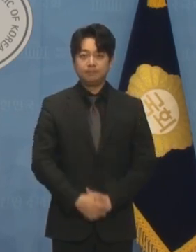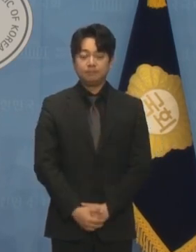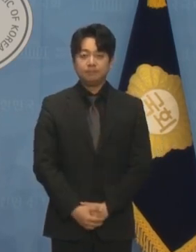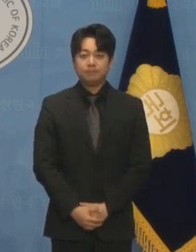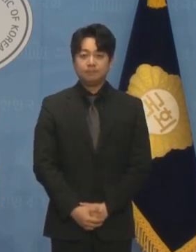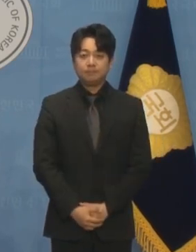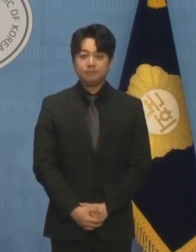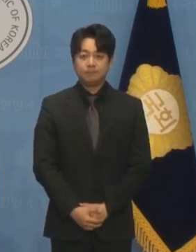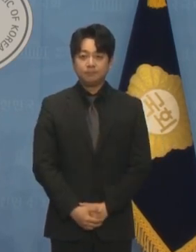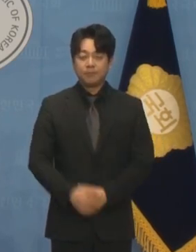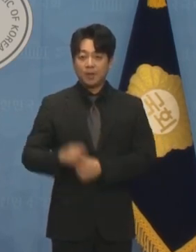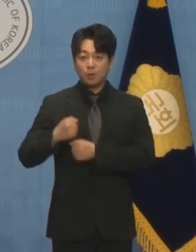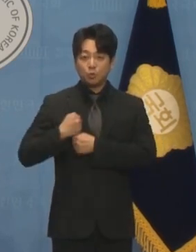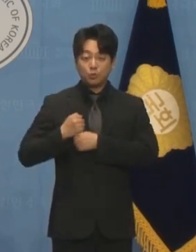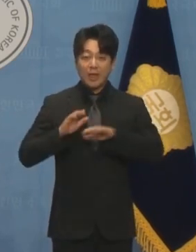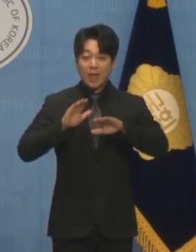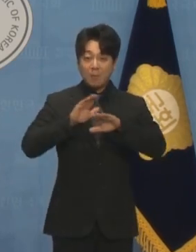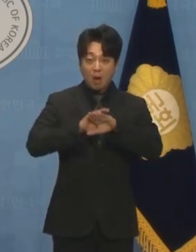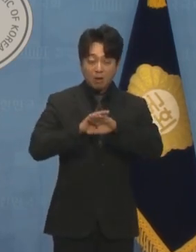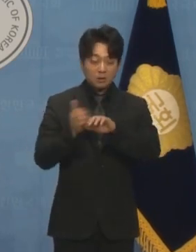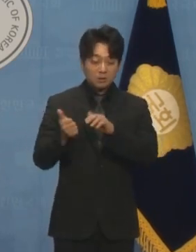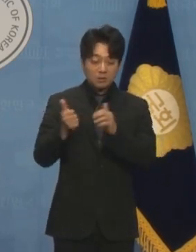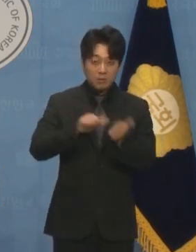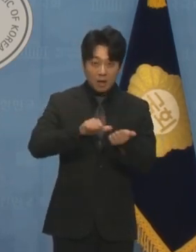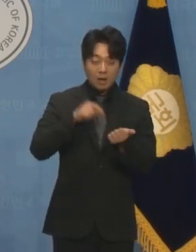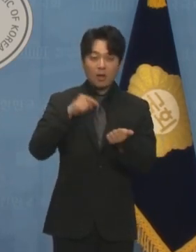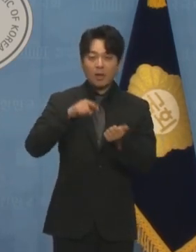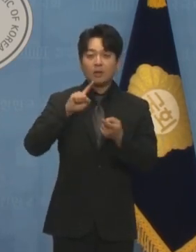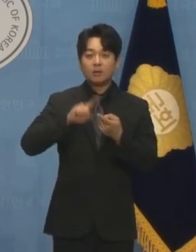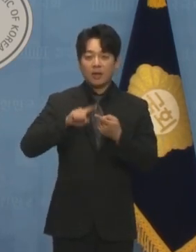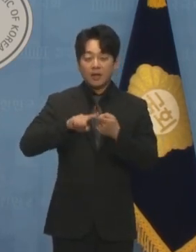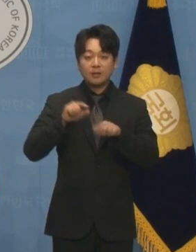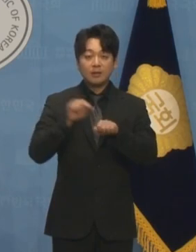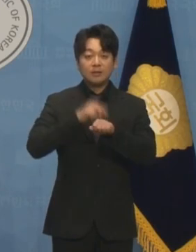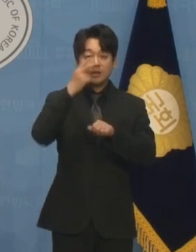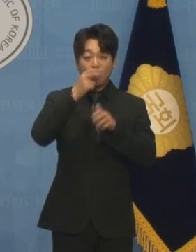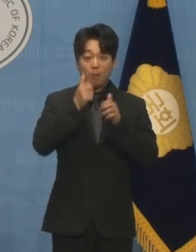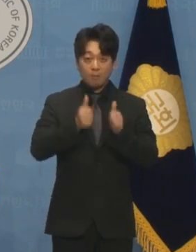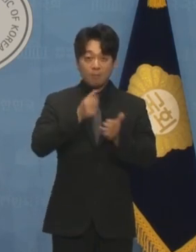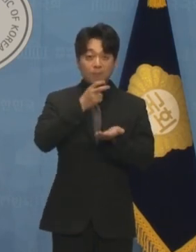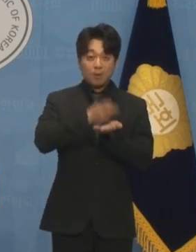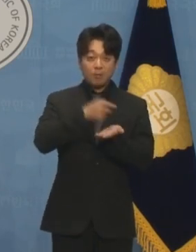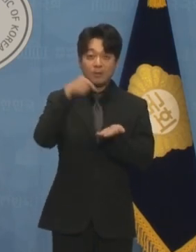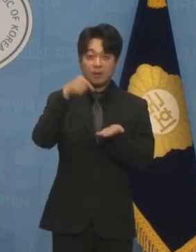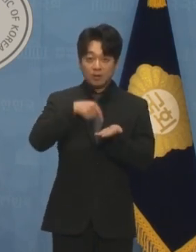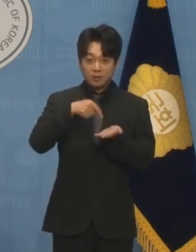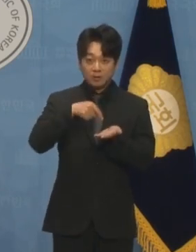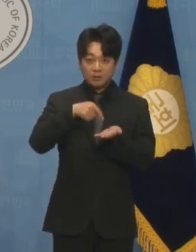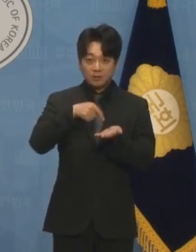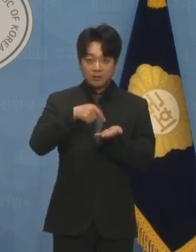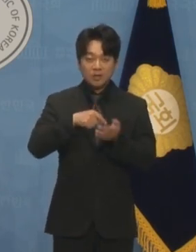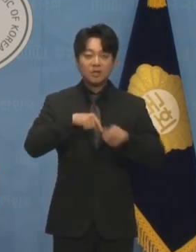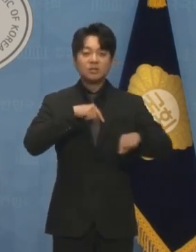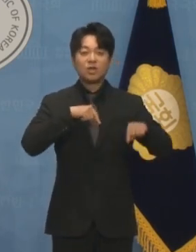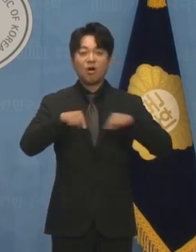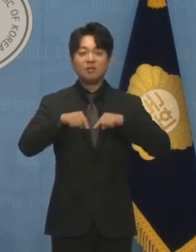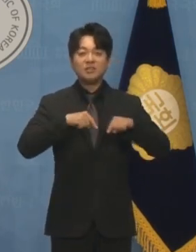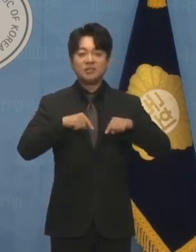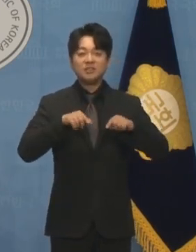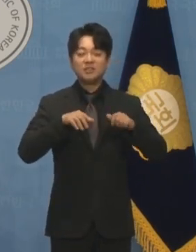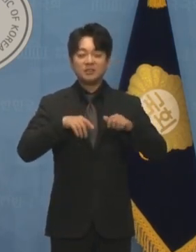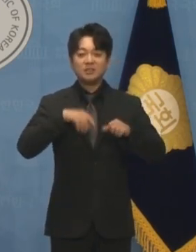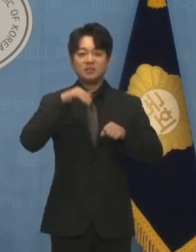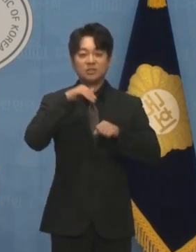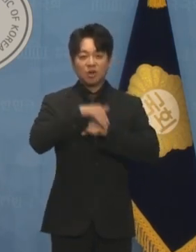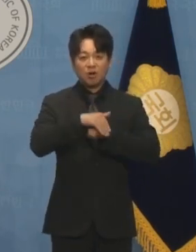순직 해병대원 특검법은 정치적 쟁점이 아니라 법리적 문제 또 사법